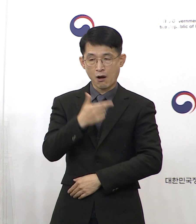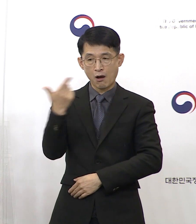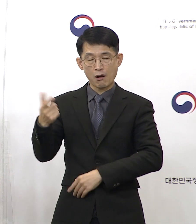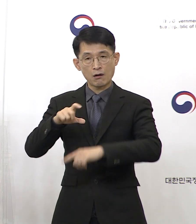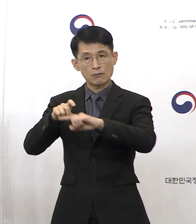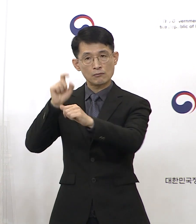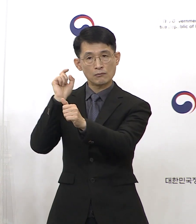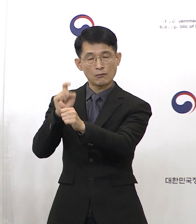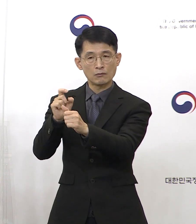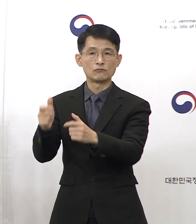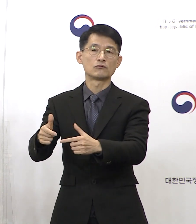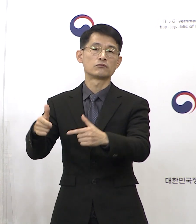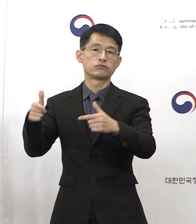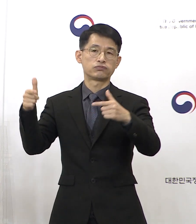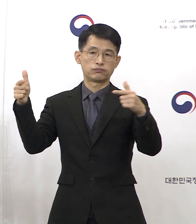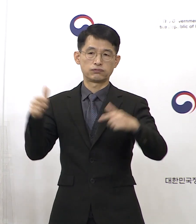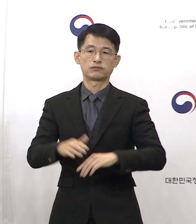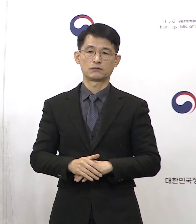발생률이 증가했습니다.